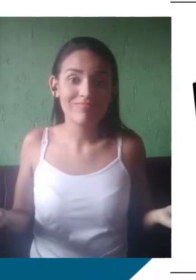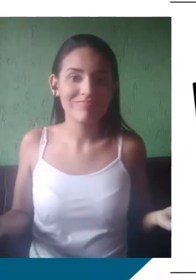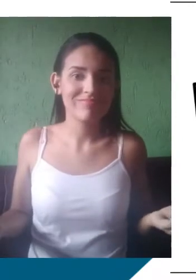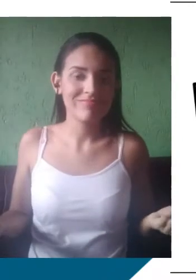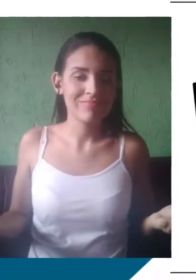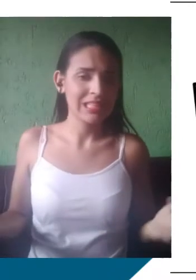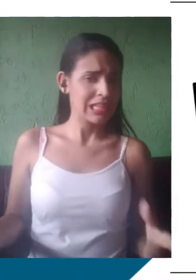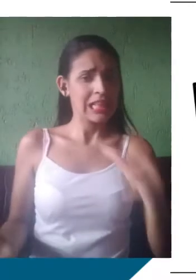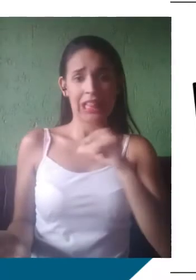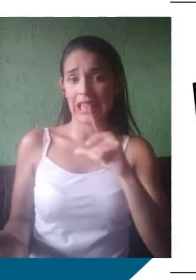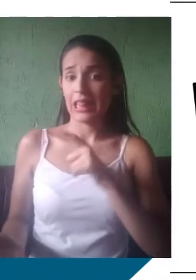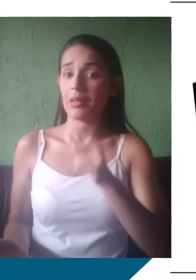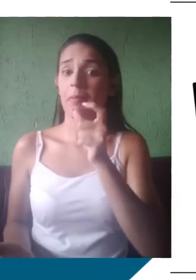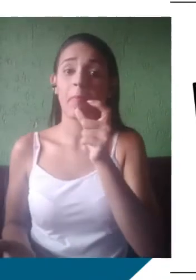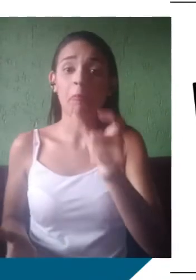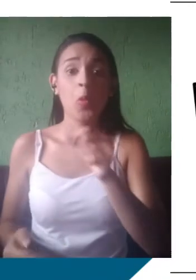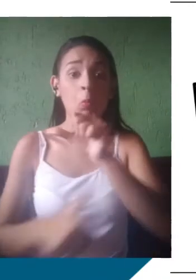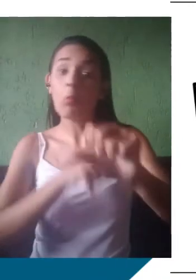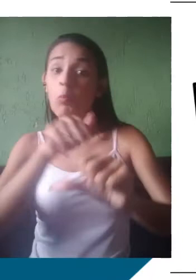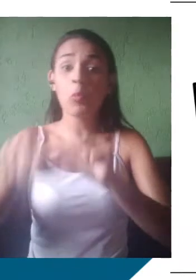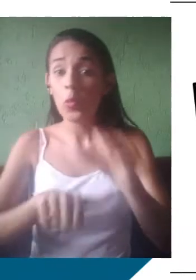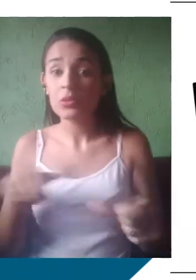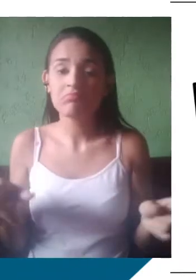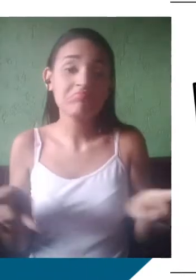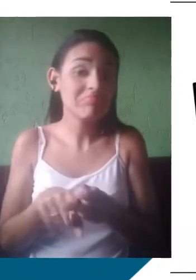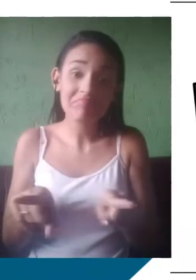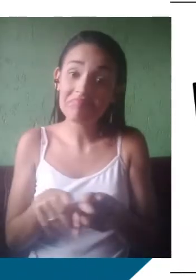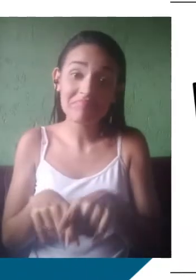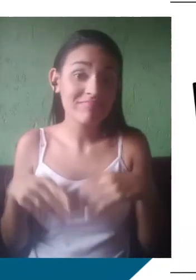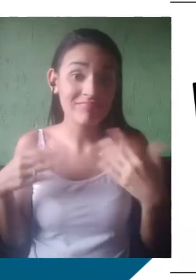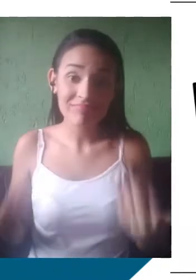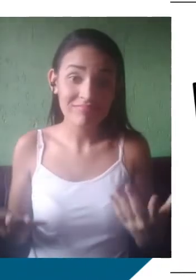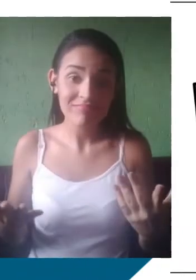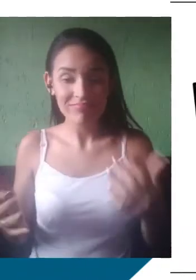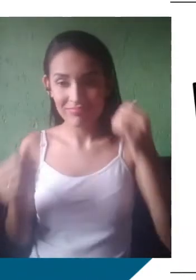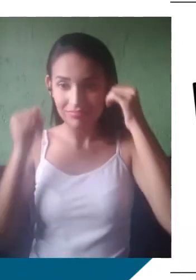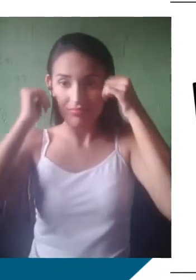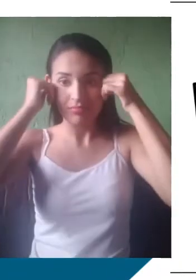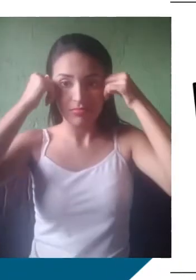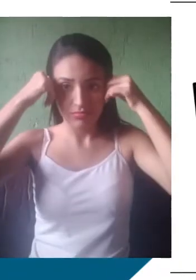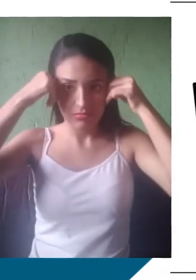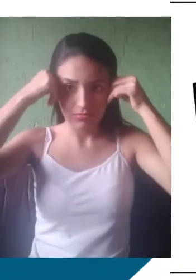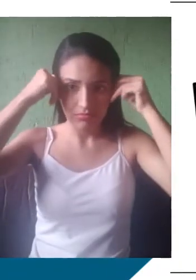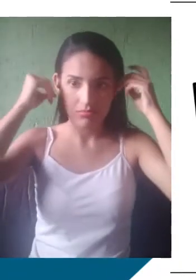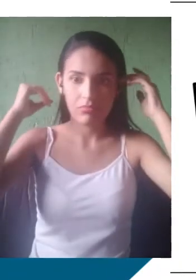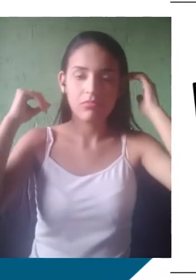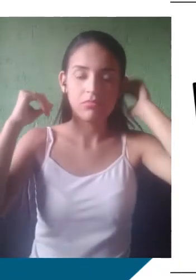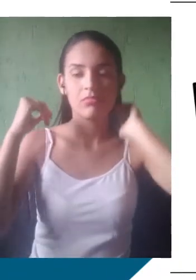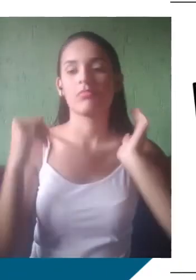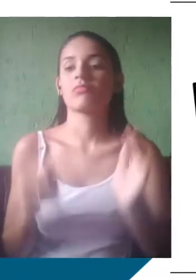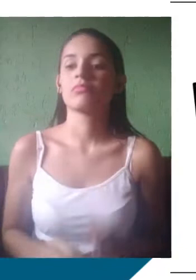línguas, ao longo de sua existência, vão sofrendo mudanças e podem até ser extintas, como aconteceu com o latim